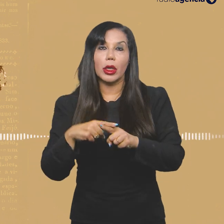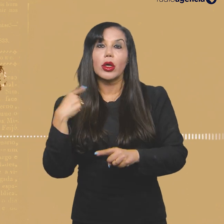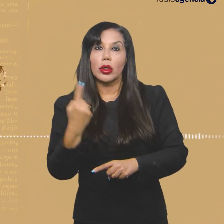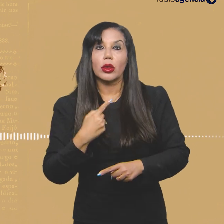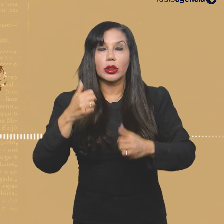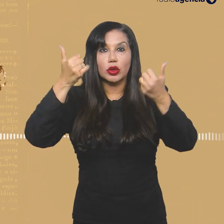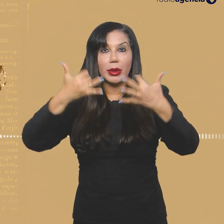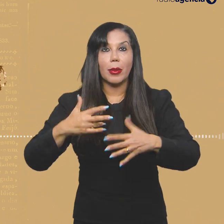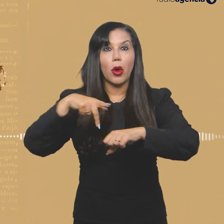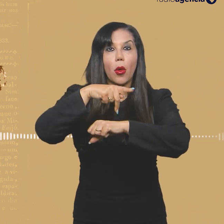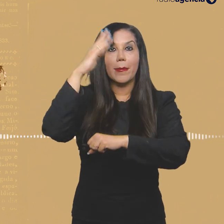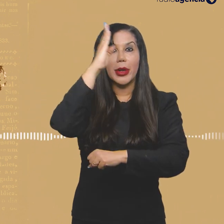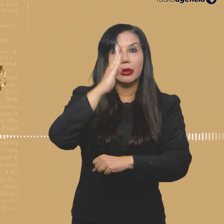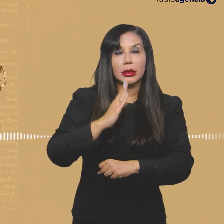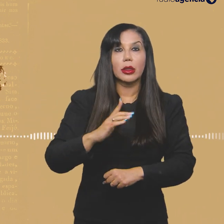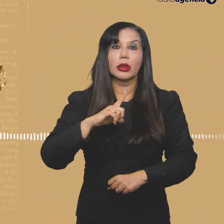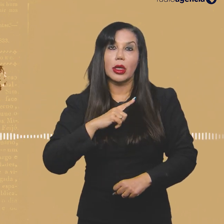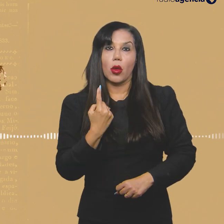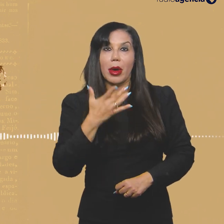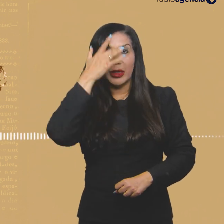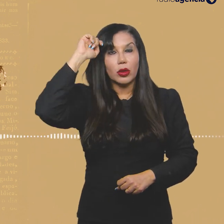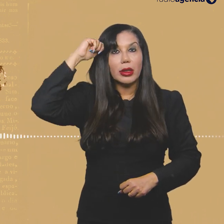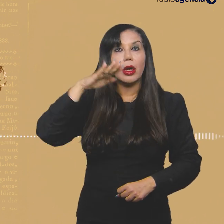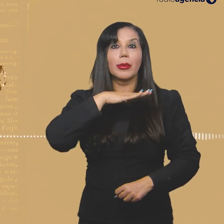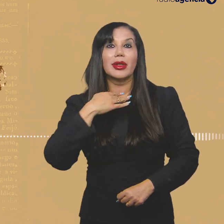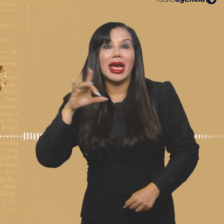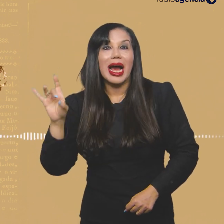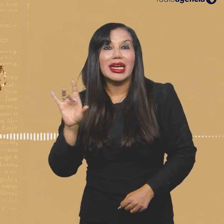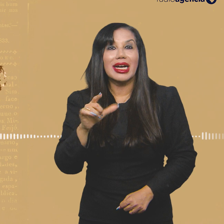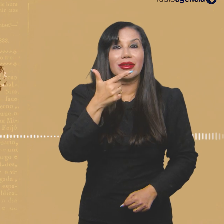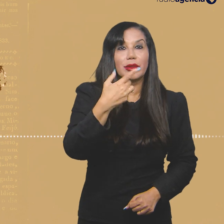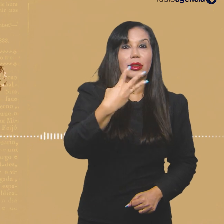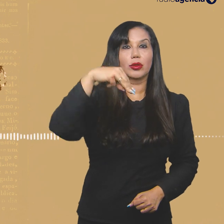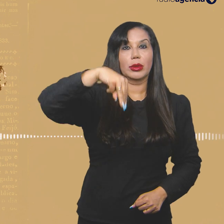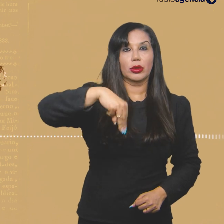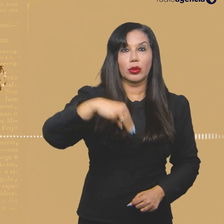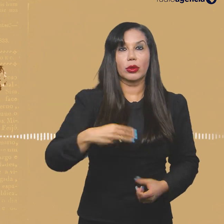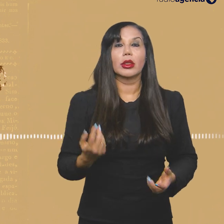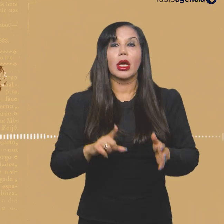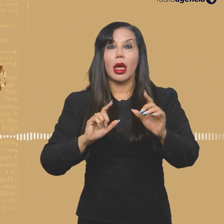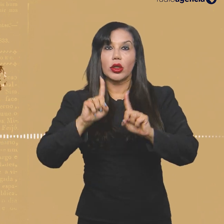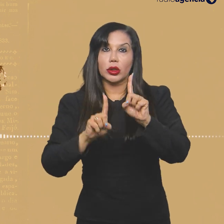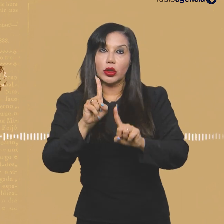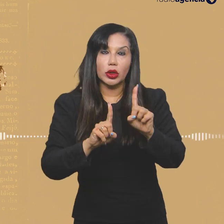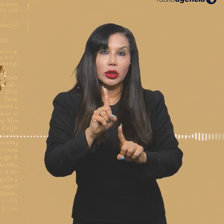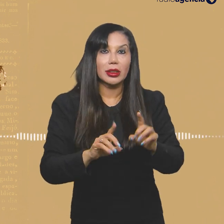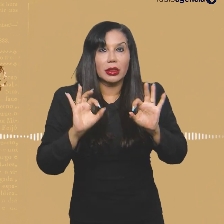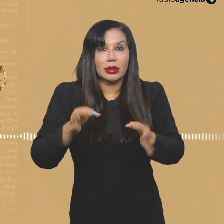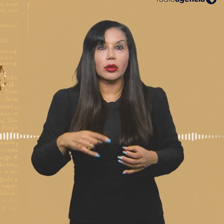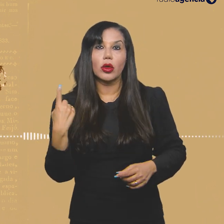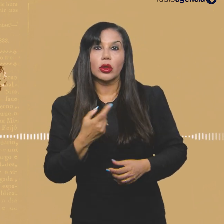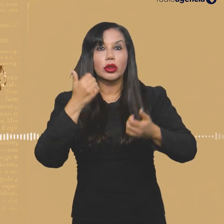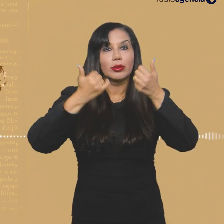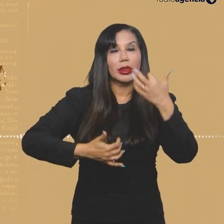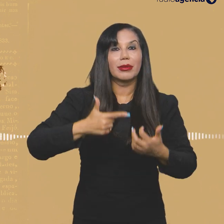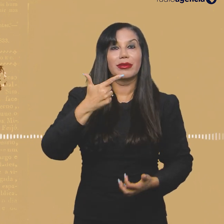a gente está falando de um país que tem uma pessoa negra morta a cada 23 minutos. E isso é uma estatística, né? Então,